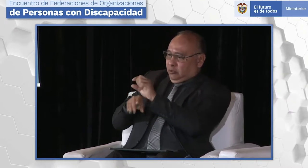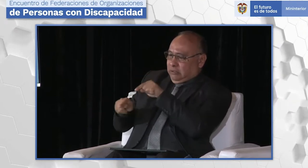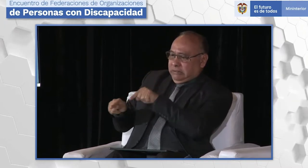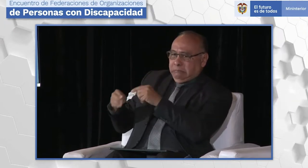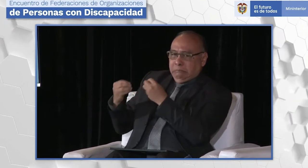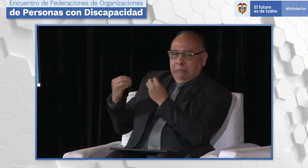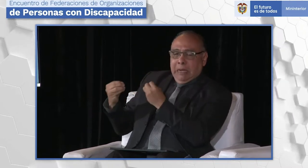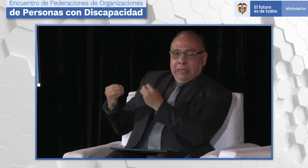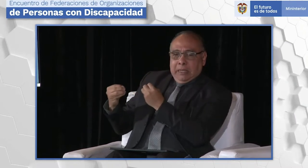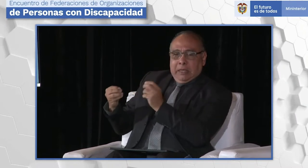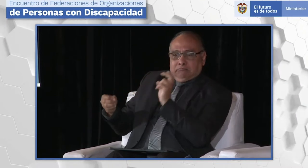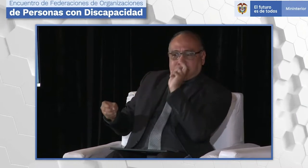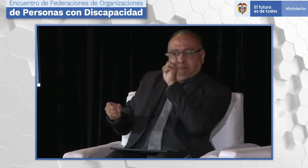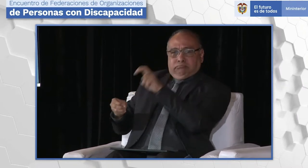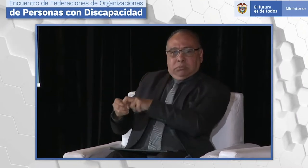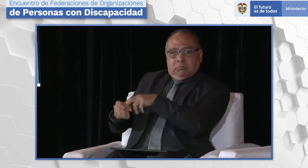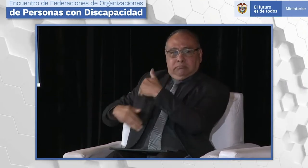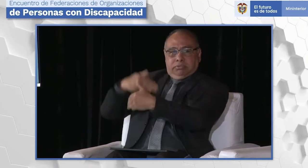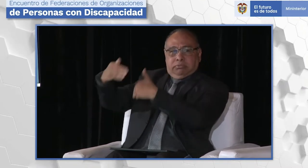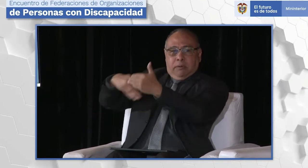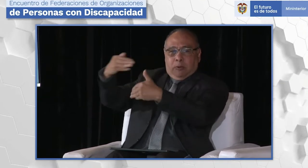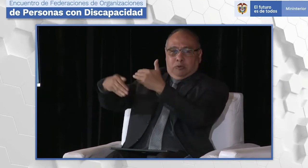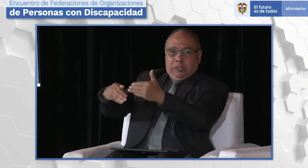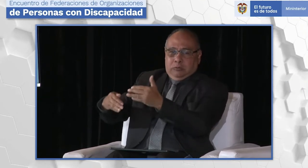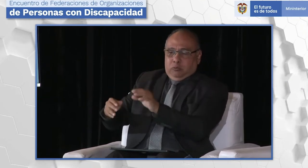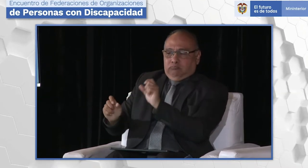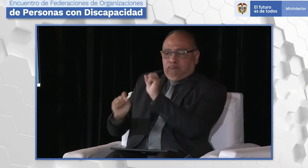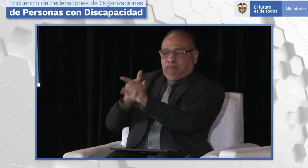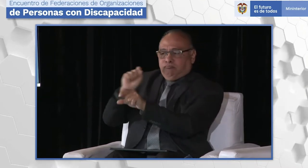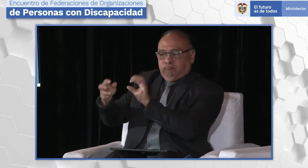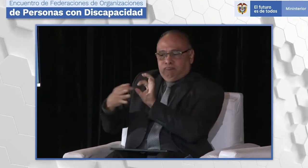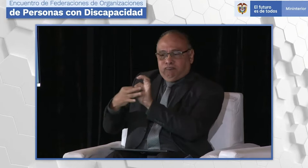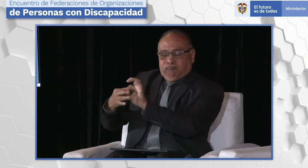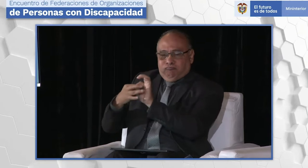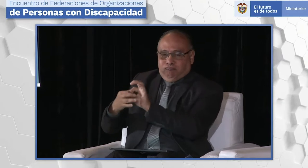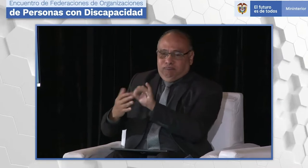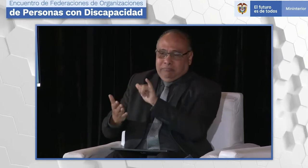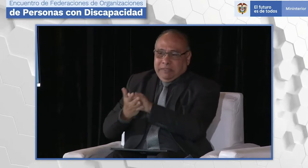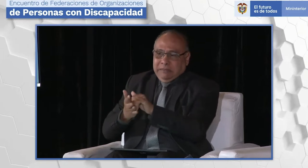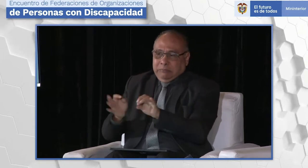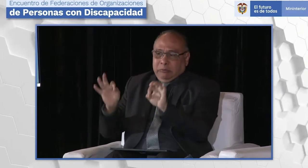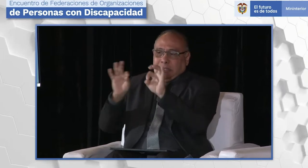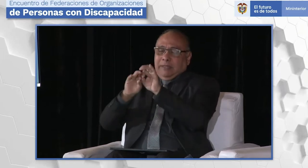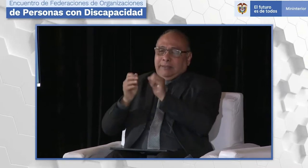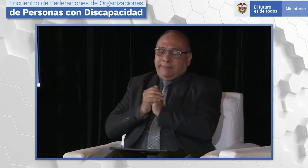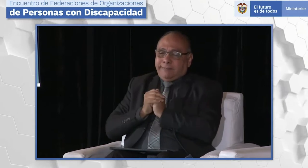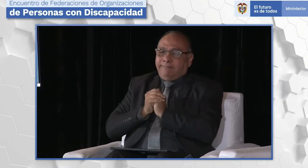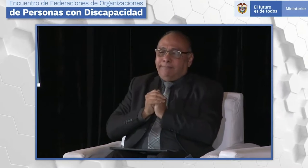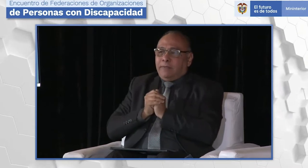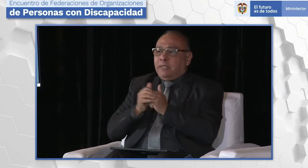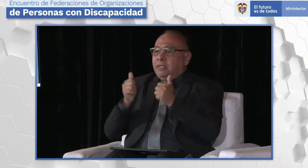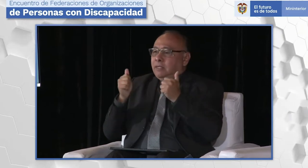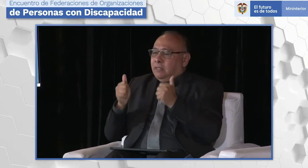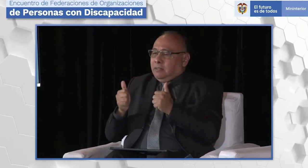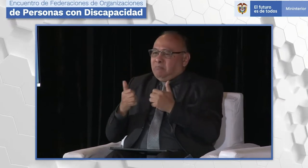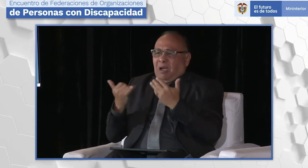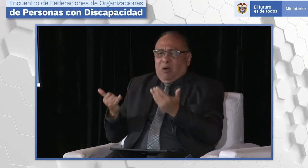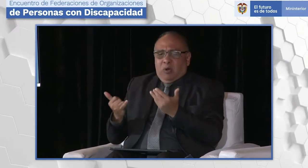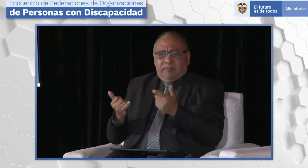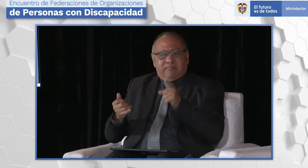sin contar, sin tener en cuenta estas organizaciones, solamente lo hacen con personas naturales. Entonces, es importante tener ese trabajo articulado con las